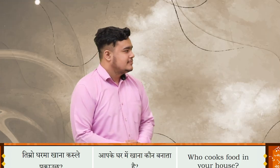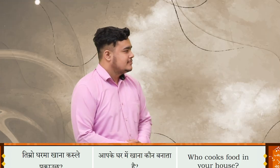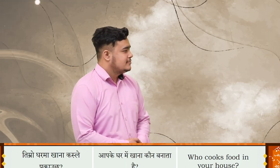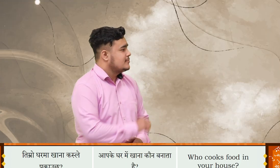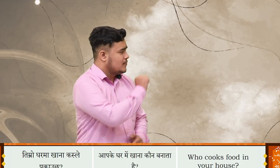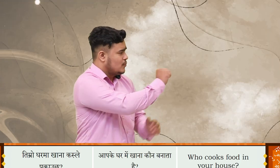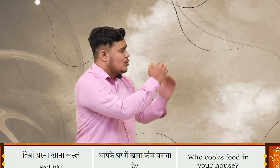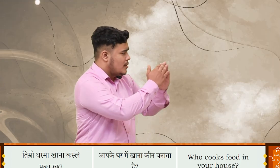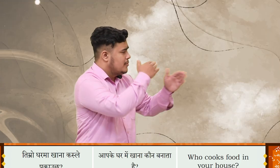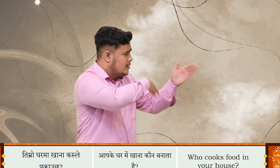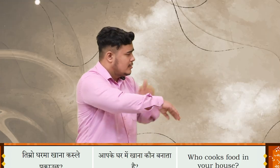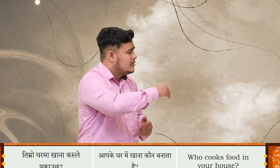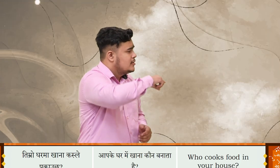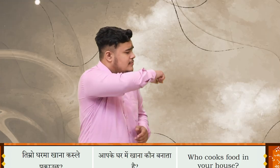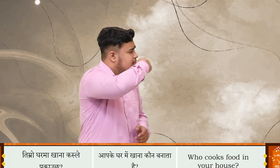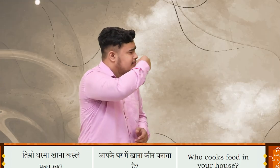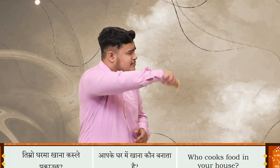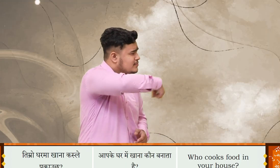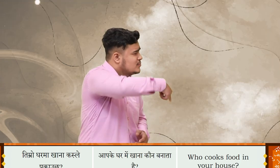तिम्रो घरमा खाना कसले पकाउन छा?